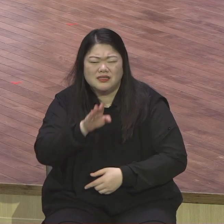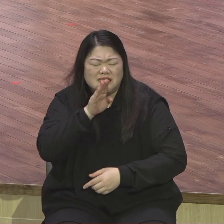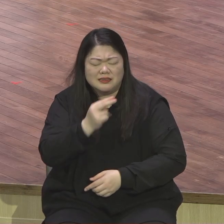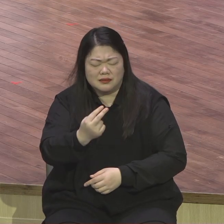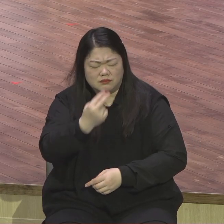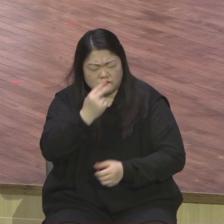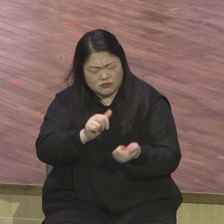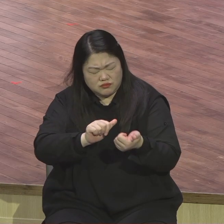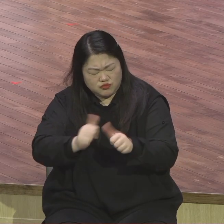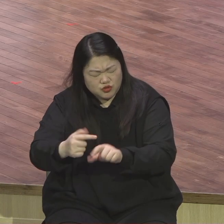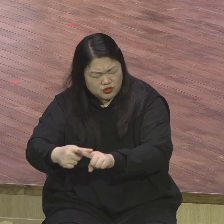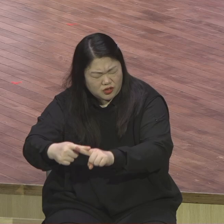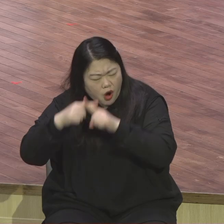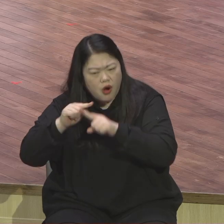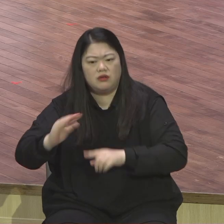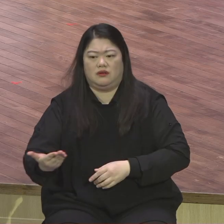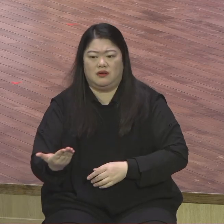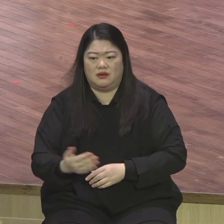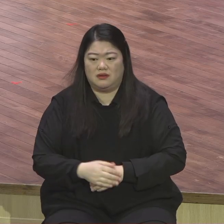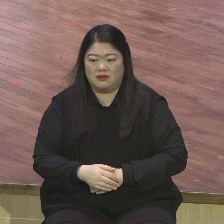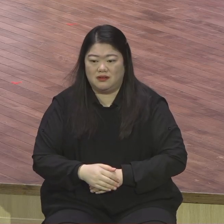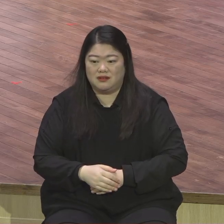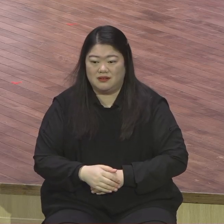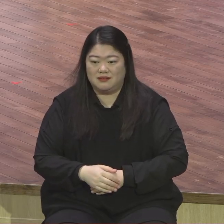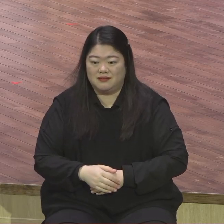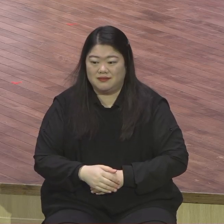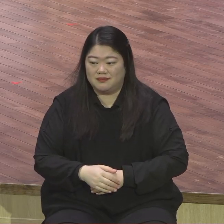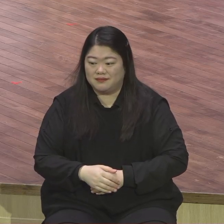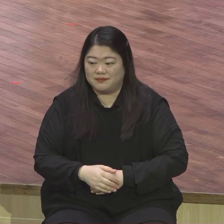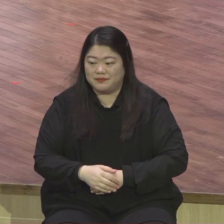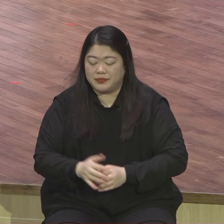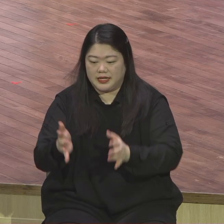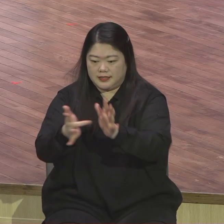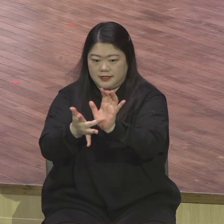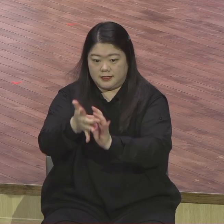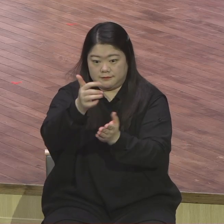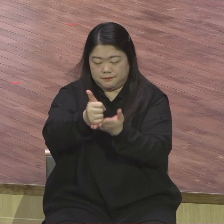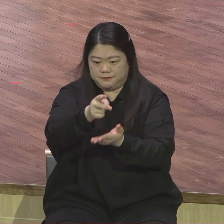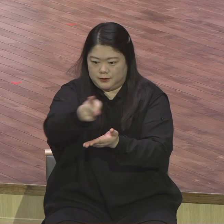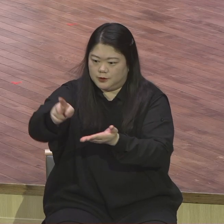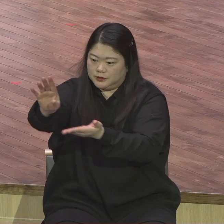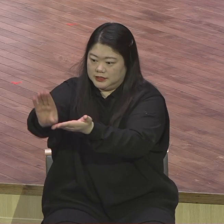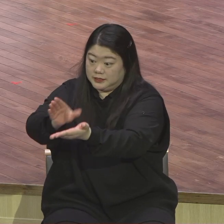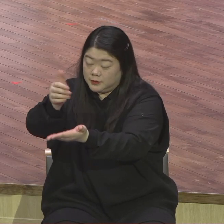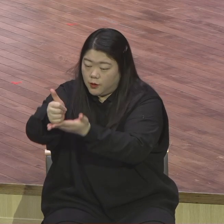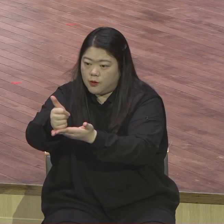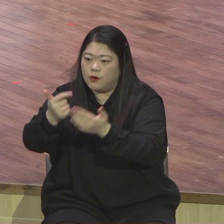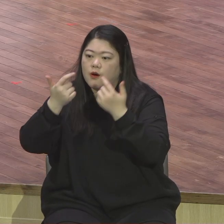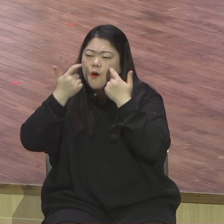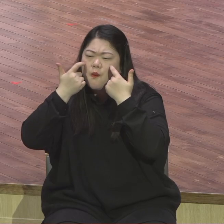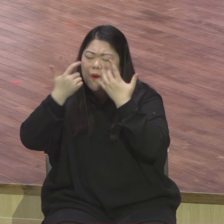예수님이 배행되신 것은 예수 그리스도 예수가 그리스도가 강조하는 것이고 함께 제자들에게